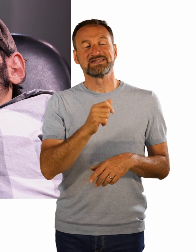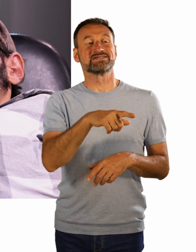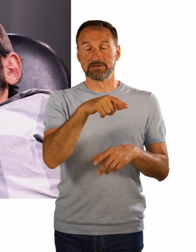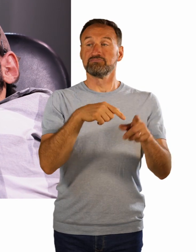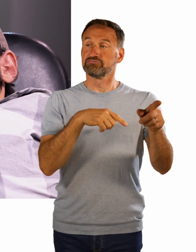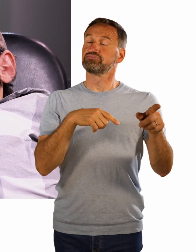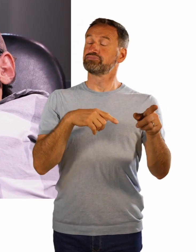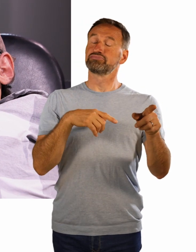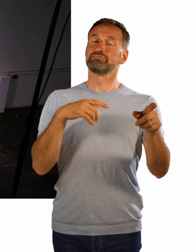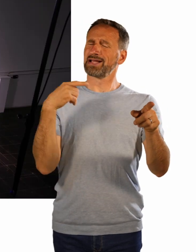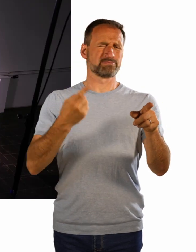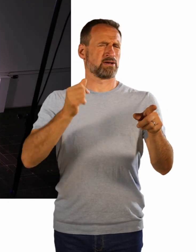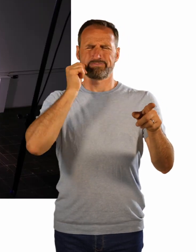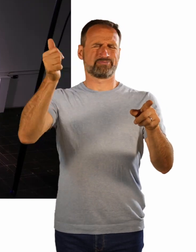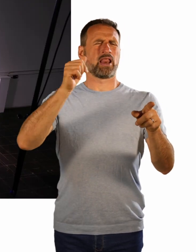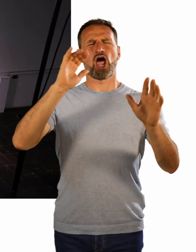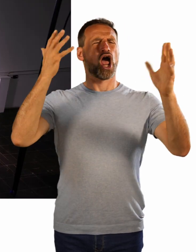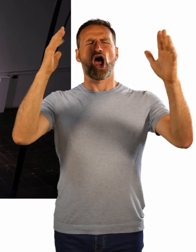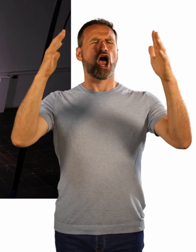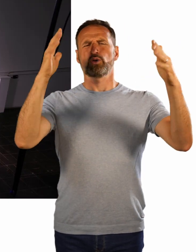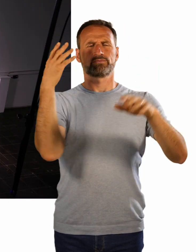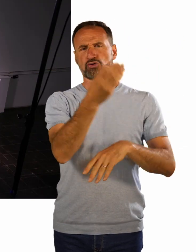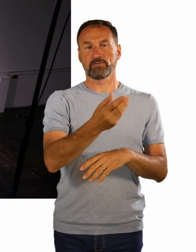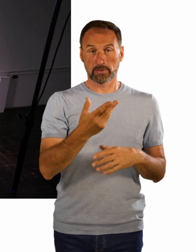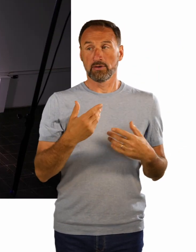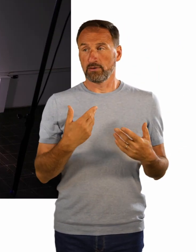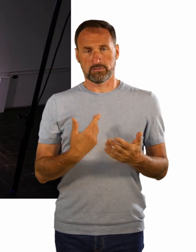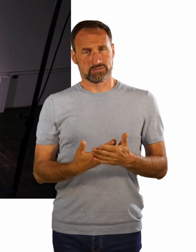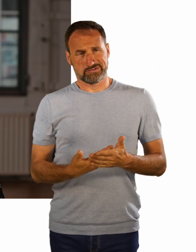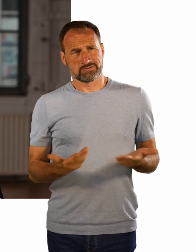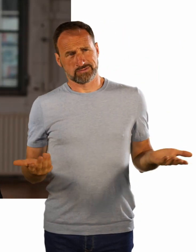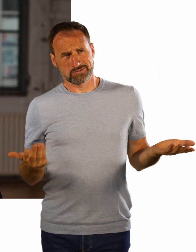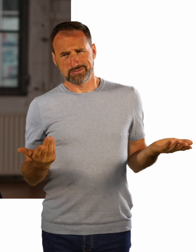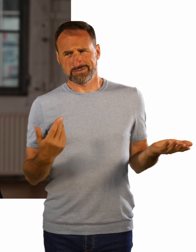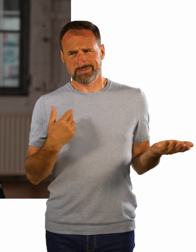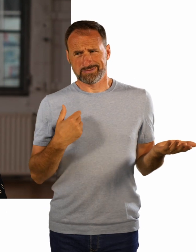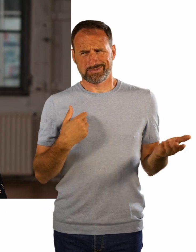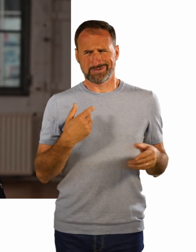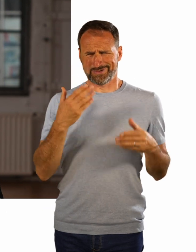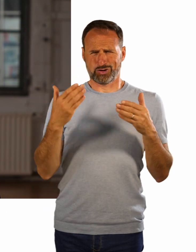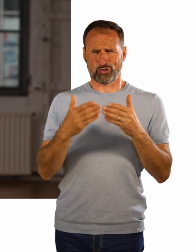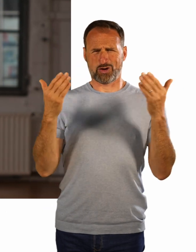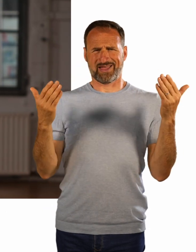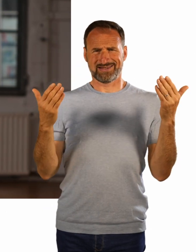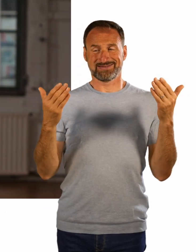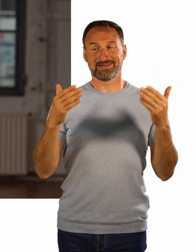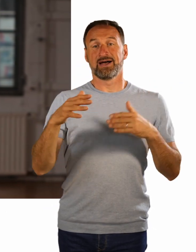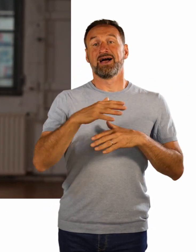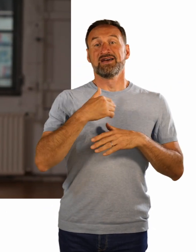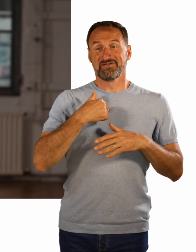das Stück zeigen, wie kontrovers unsere Gesellschaft eigentlich ist, zu sagen, ja wir ermöglichen Teilhabe, wir wollen Inklusion, aber